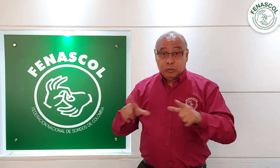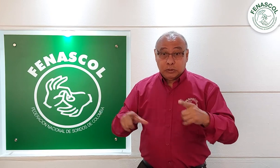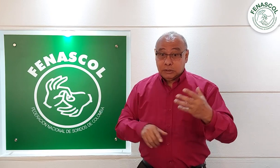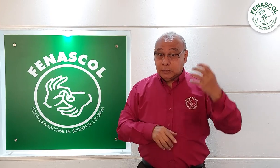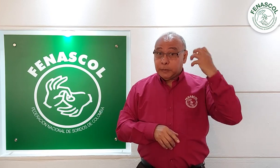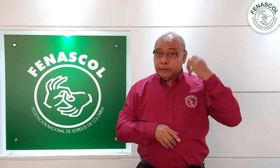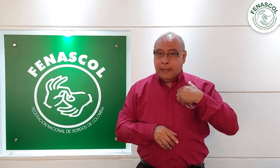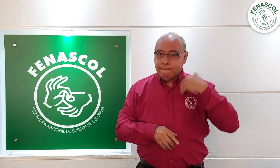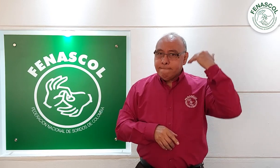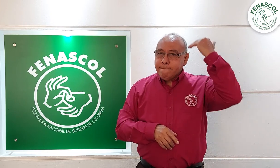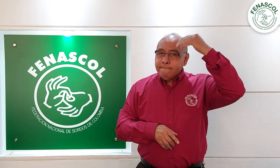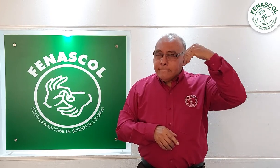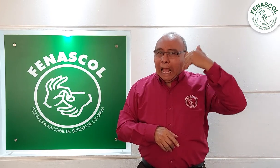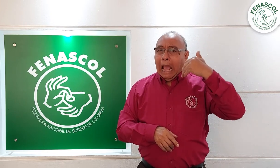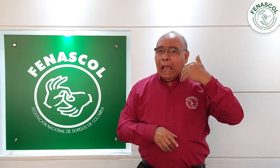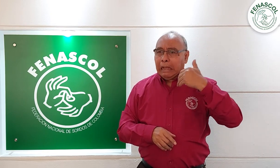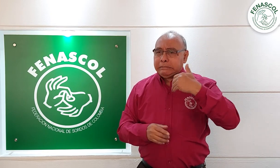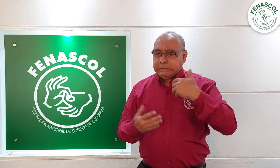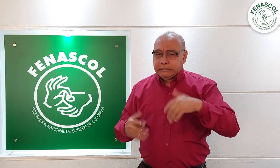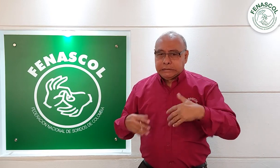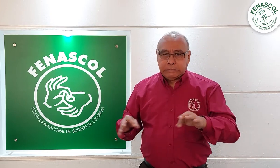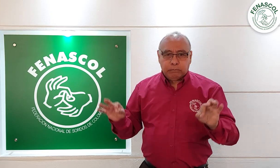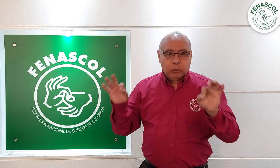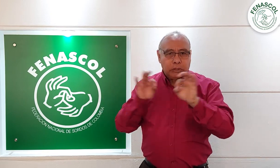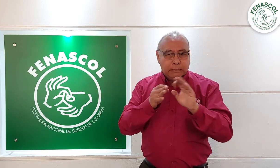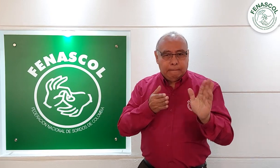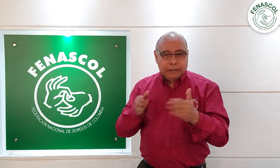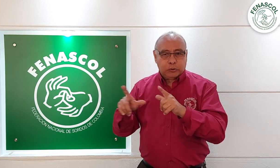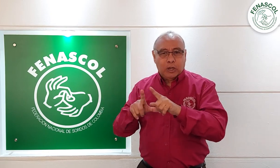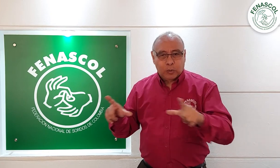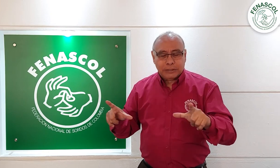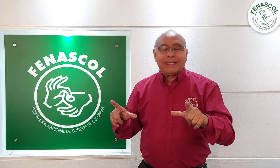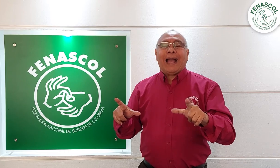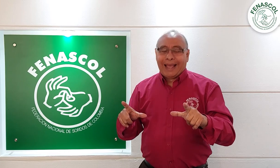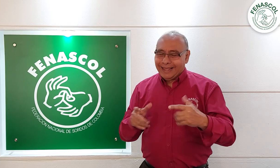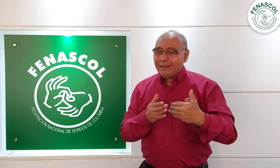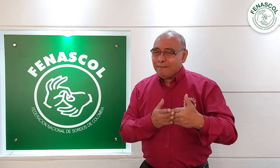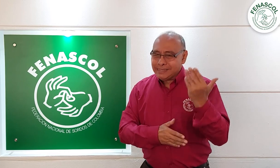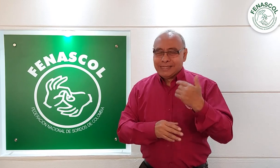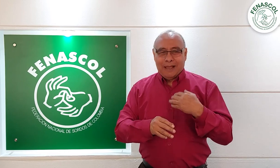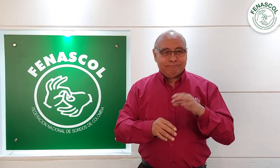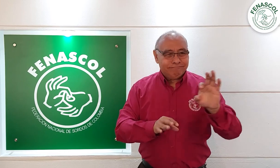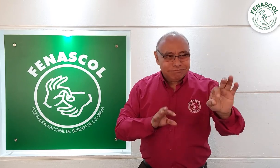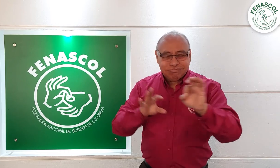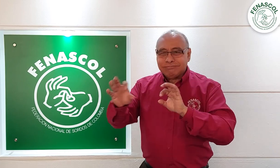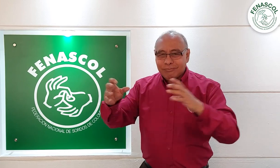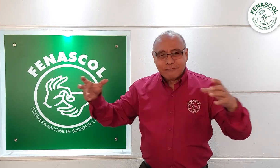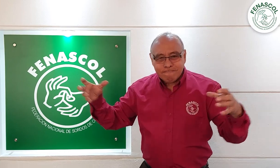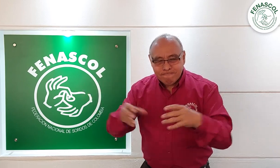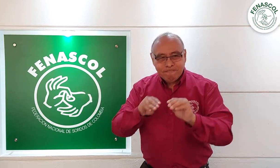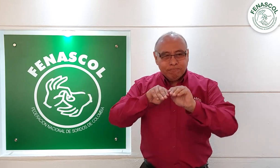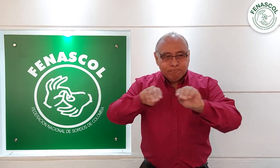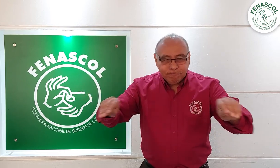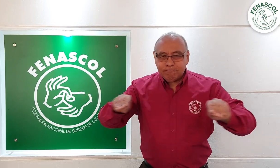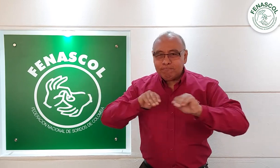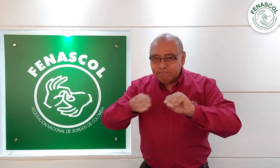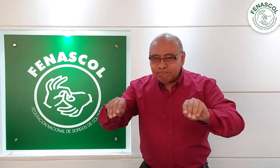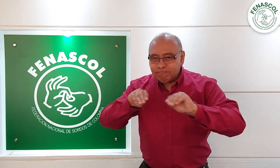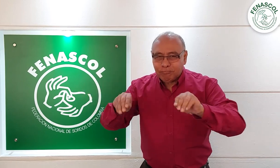aunque para ese entonces el término era desconocido. Era una acción esencial dentro del proceso. Se inicia